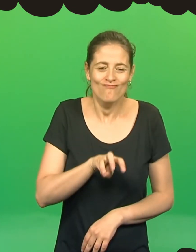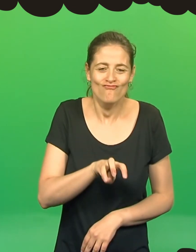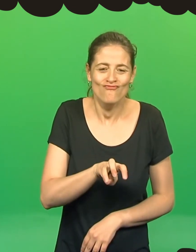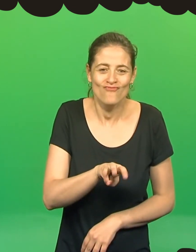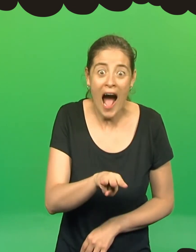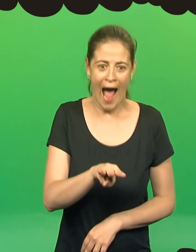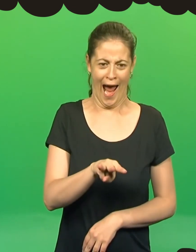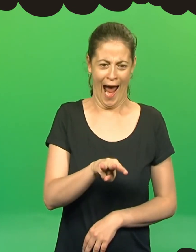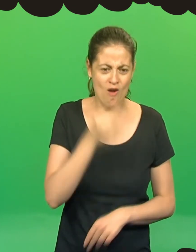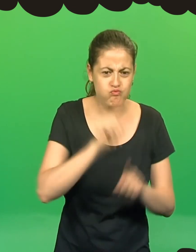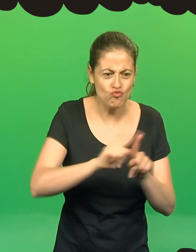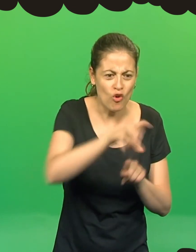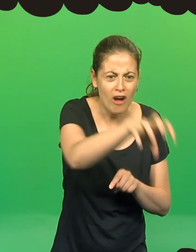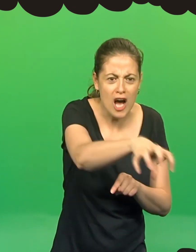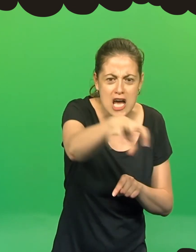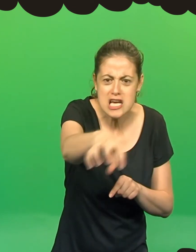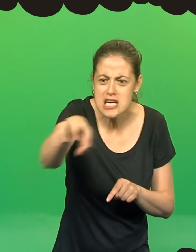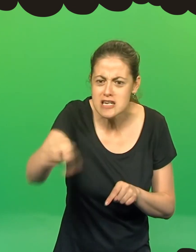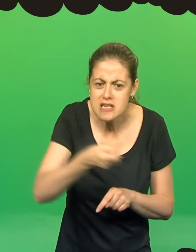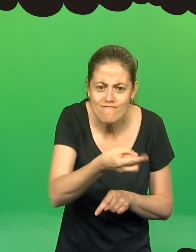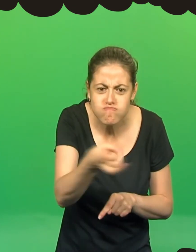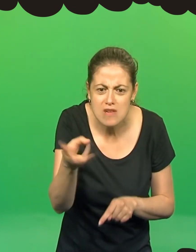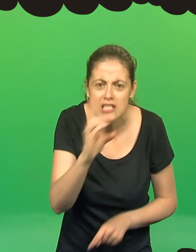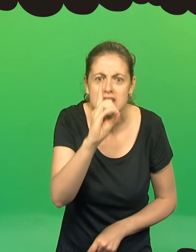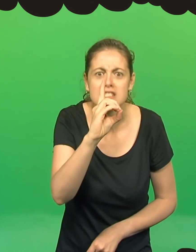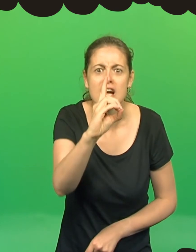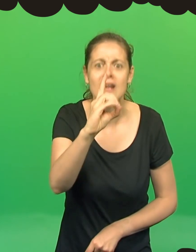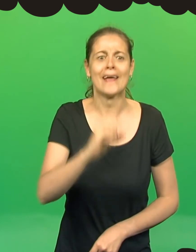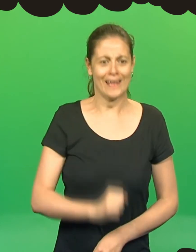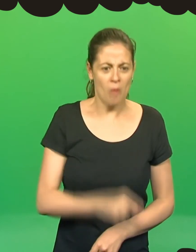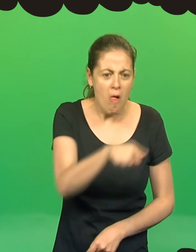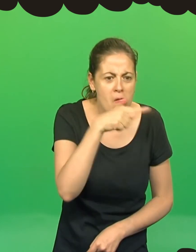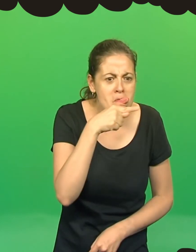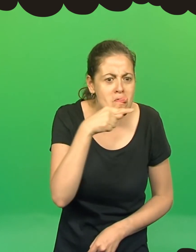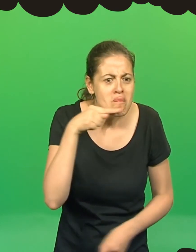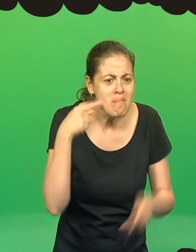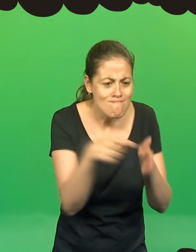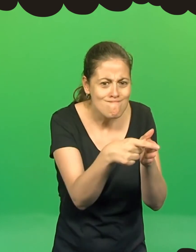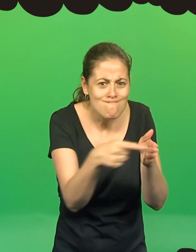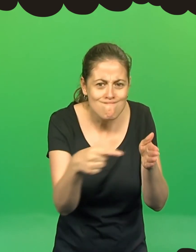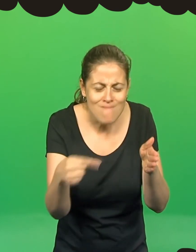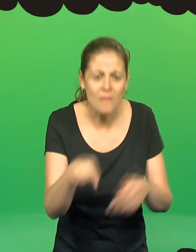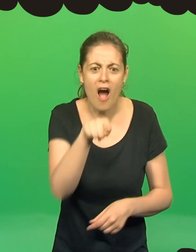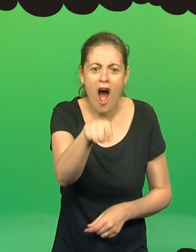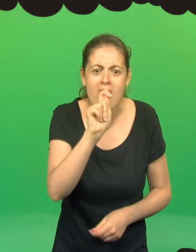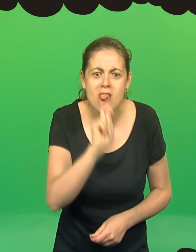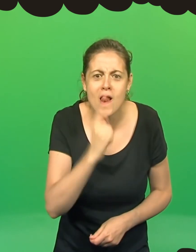piquenique do dia anterior que decidiram voltar lá. Encontraram seis coisas para comer. Uma fatia de